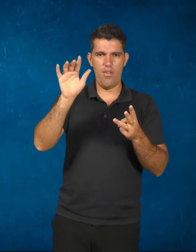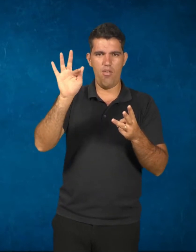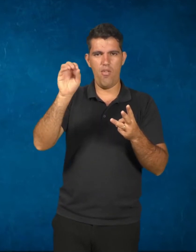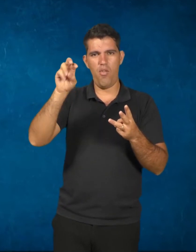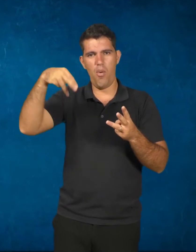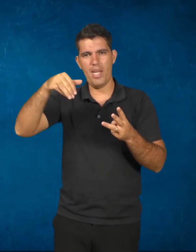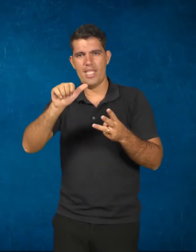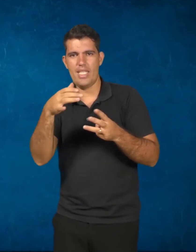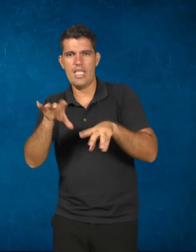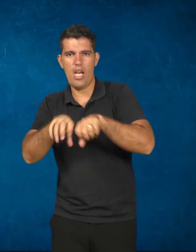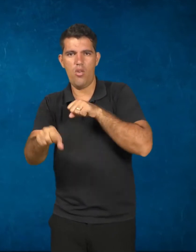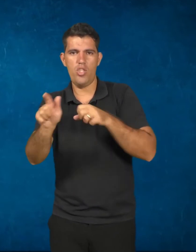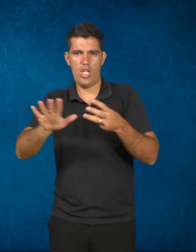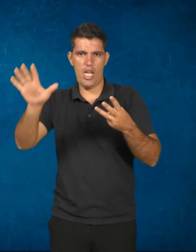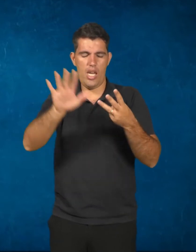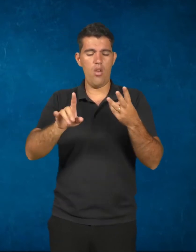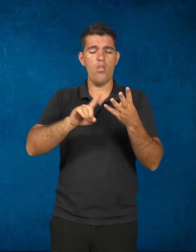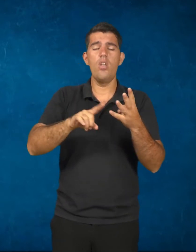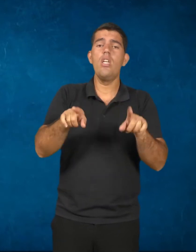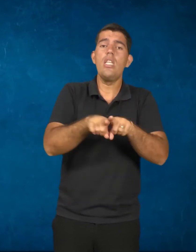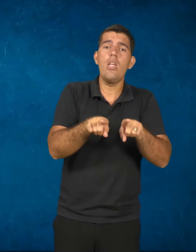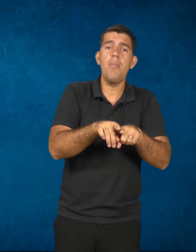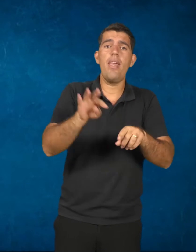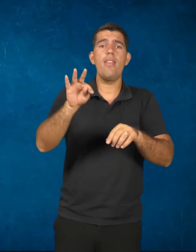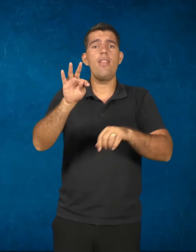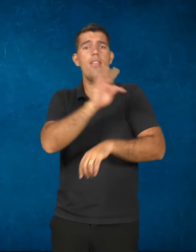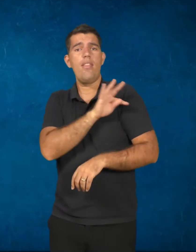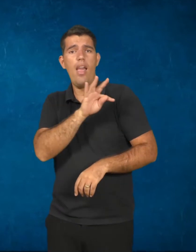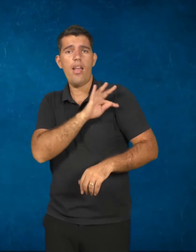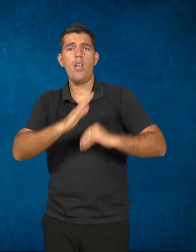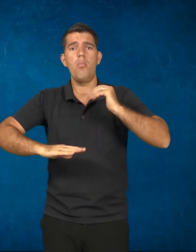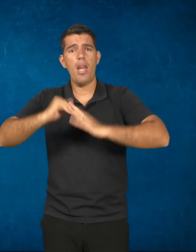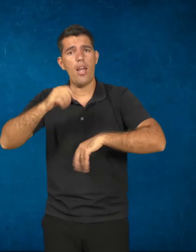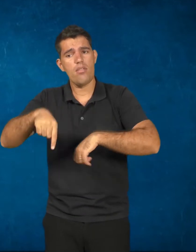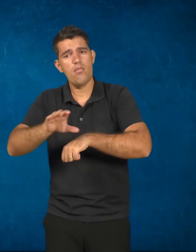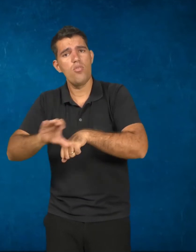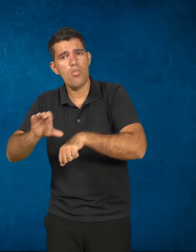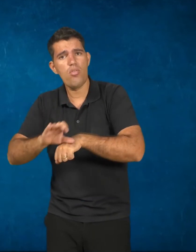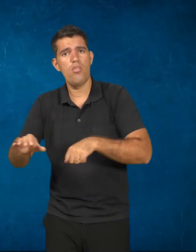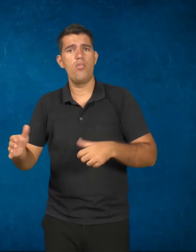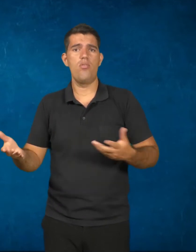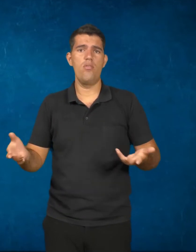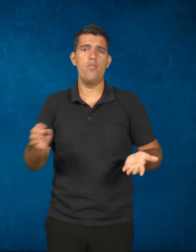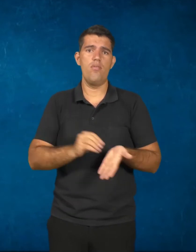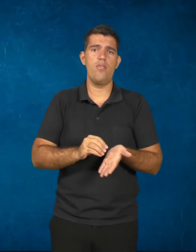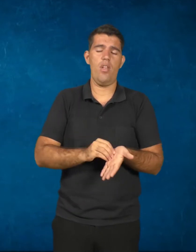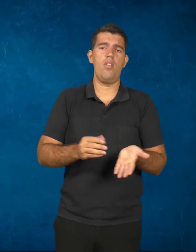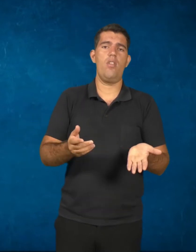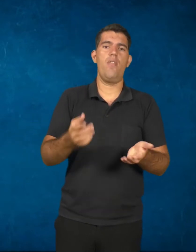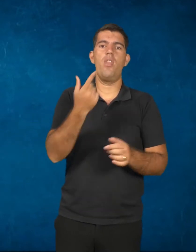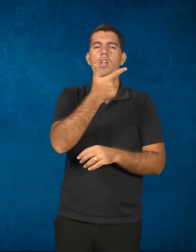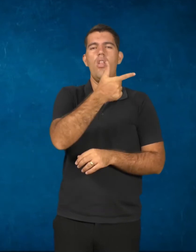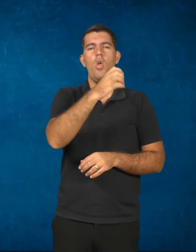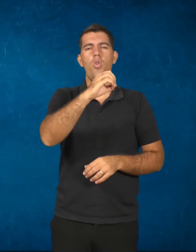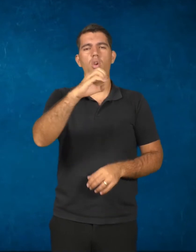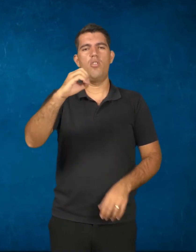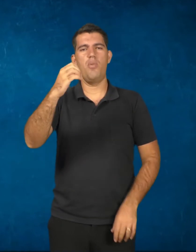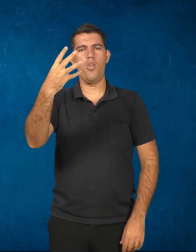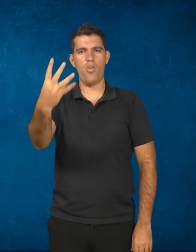técnicas envolvidas na própria prática daquele curso. Então, em 2004, houve uma transição entre